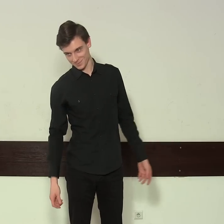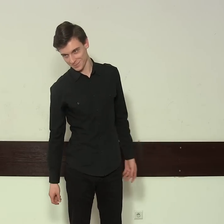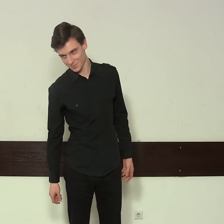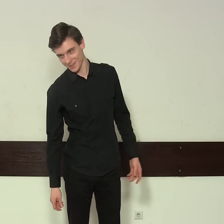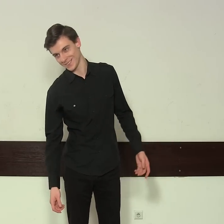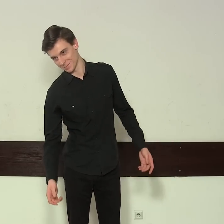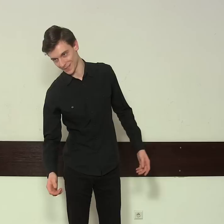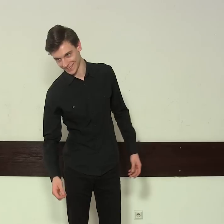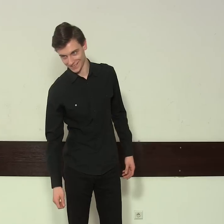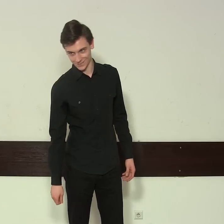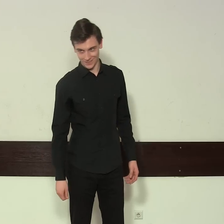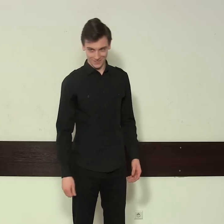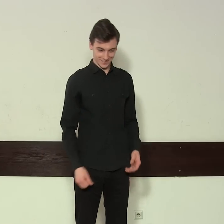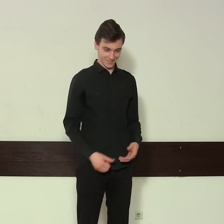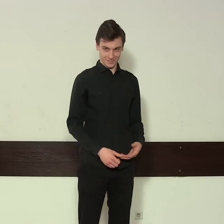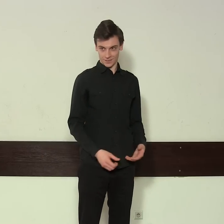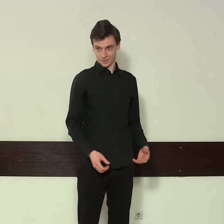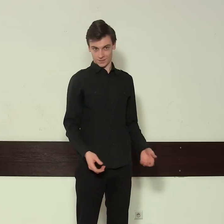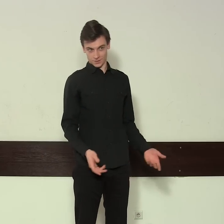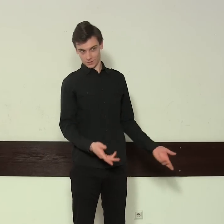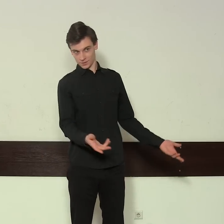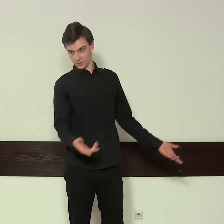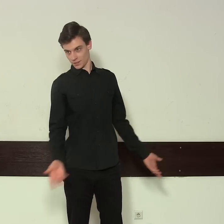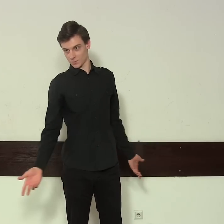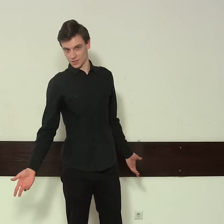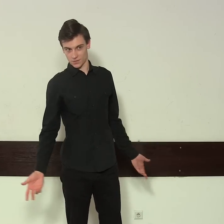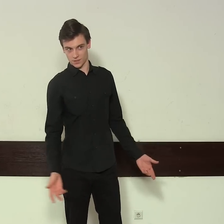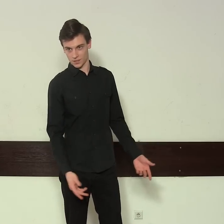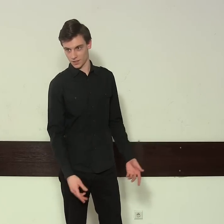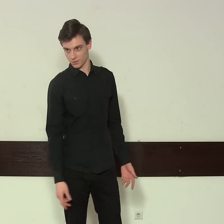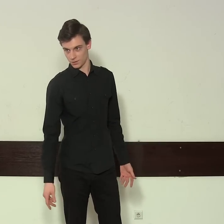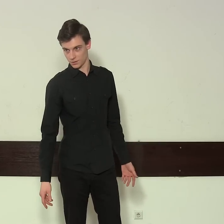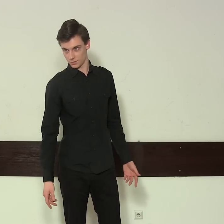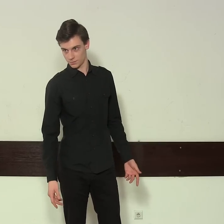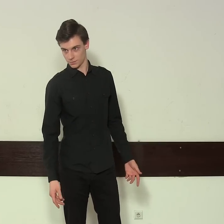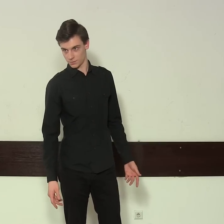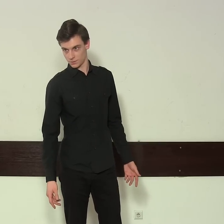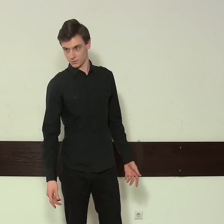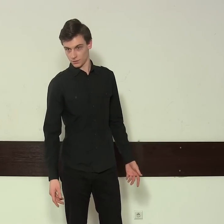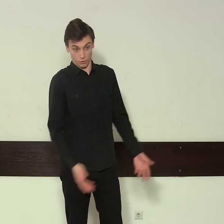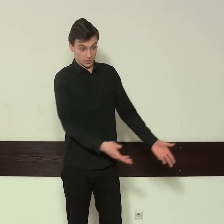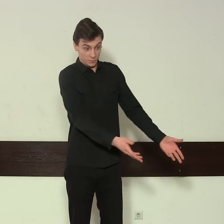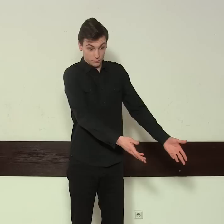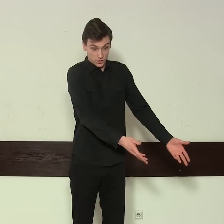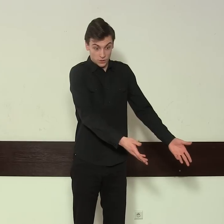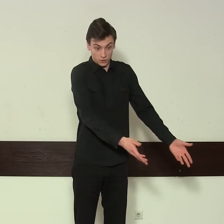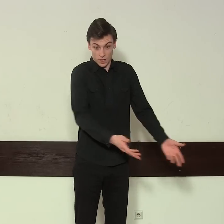Panie major, co nam z tych wszystkich niewolników? Oddamy pod sąd?